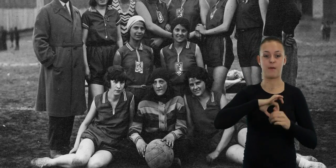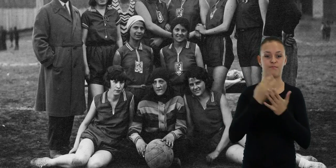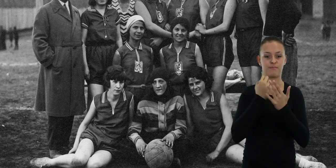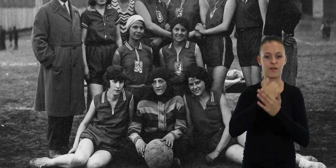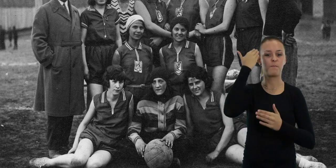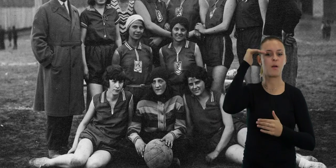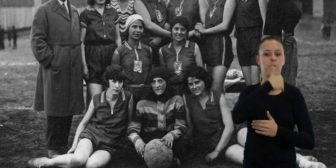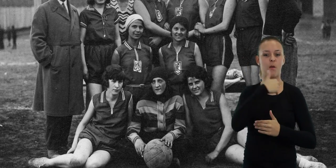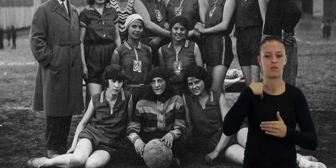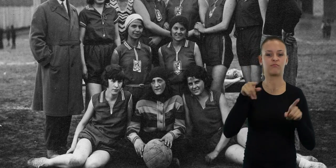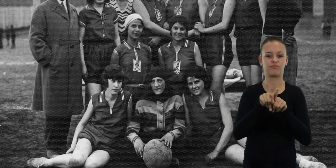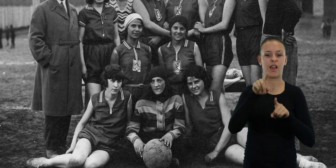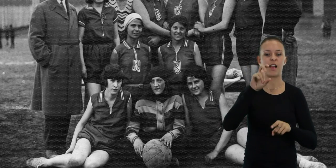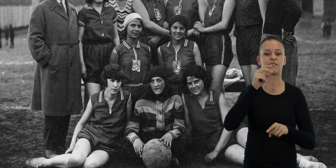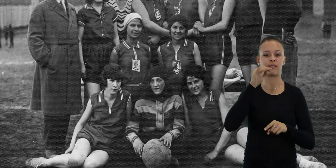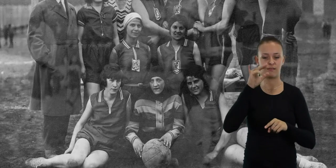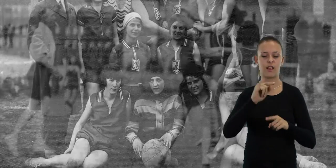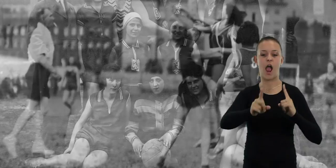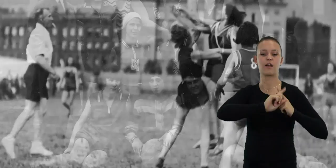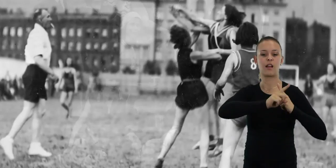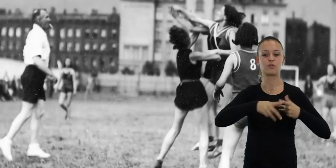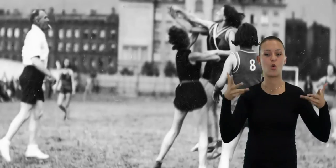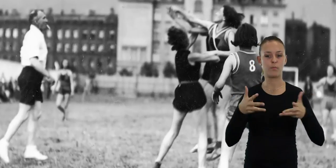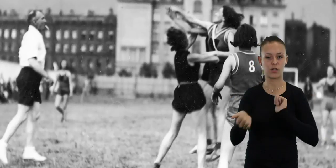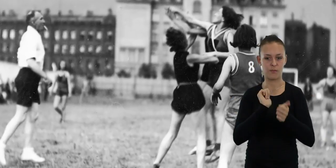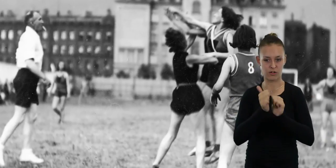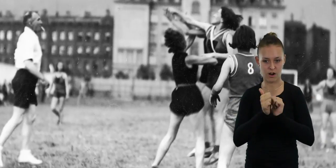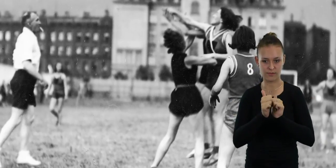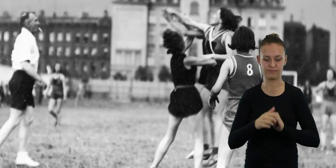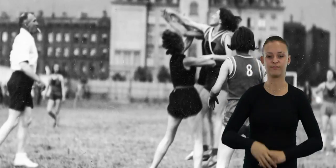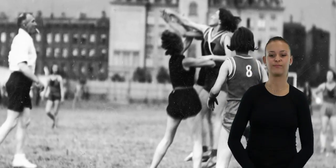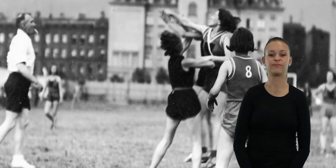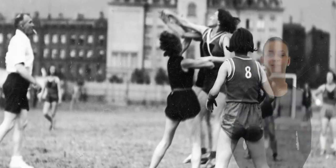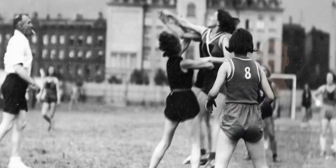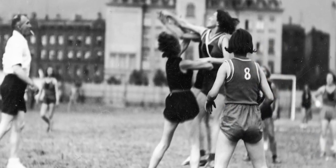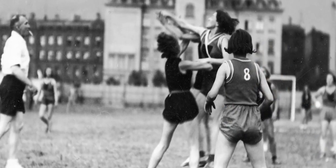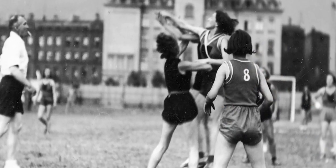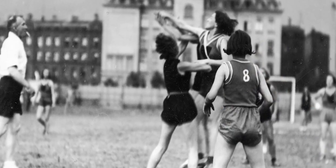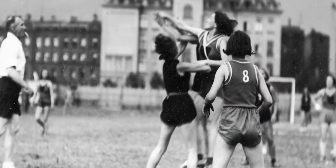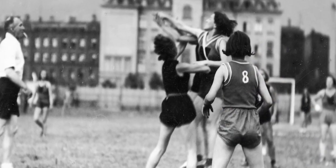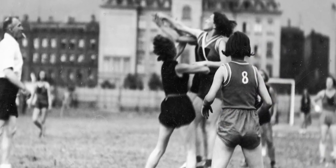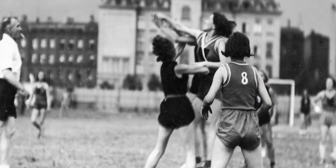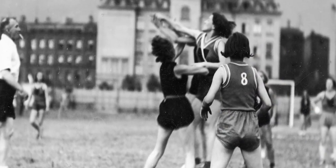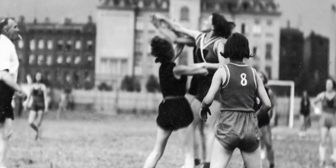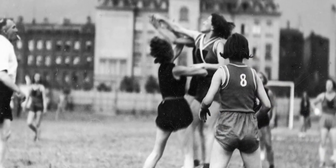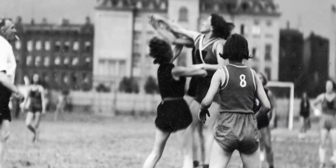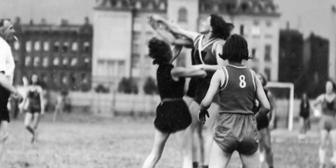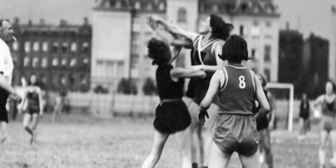KS i KP. Medalistkami Mistrzostw Polski były także Hazenistki Harcerskiego Klubu Sportowego.